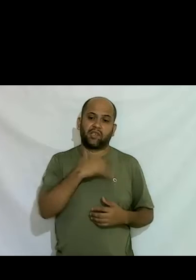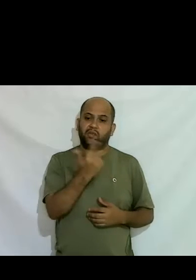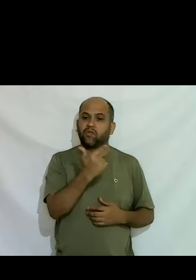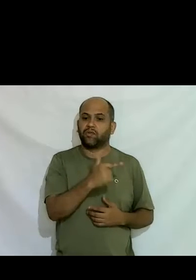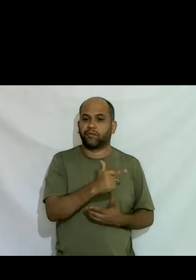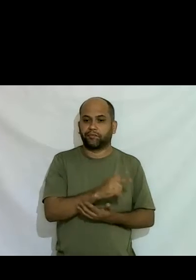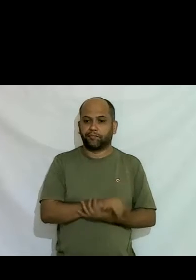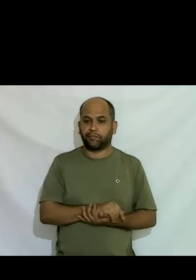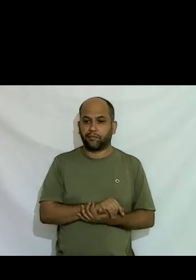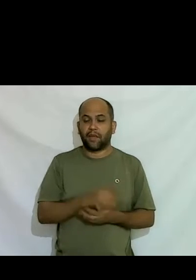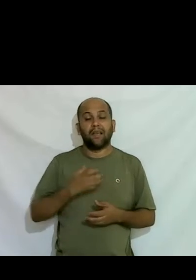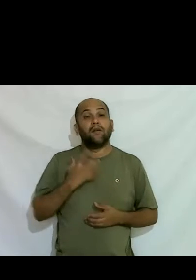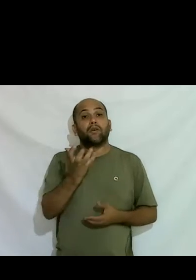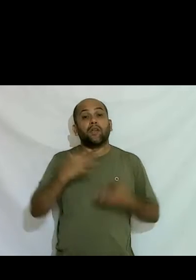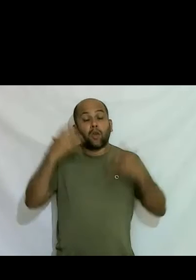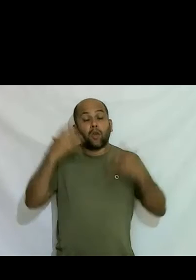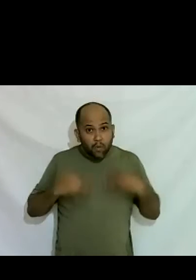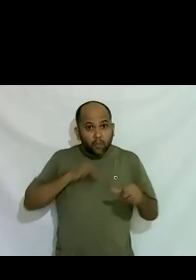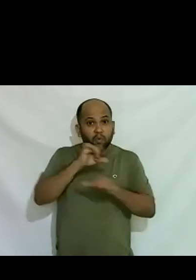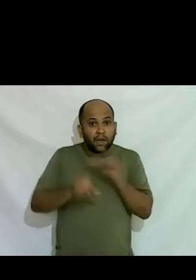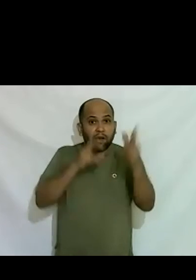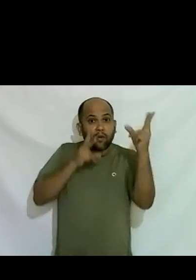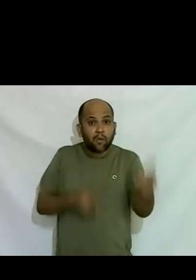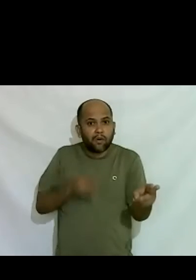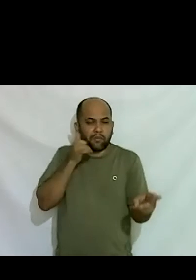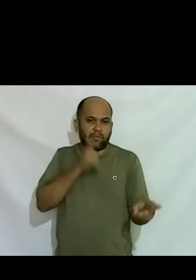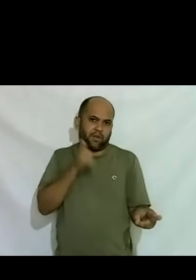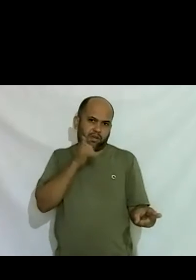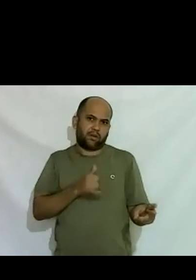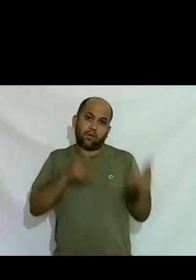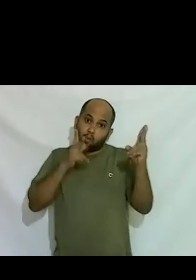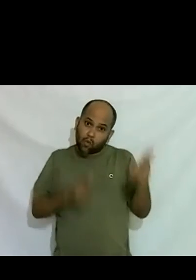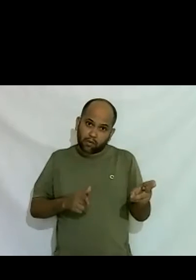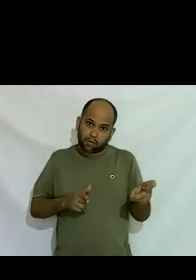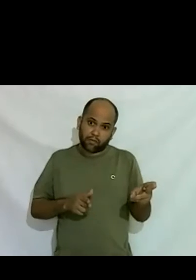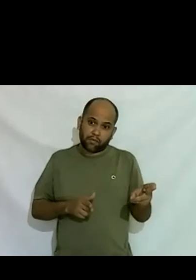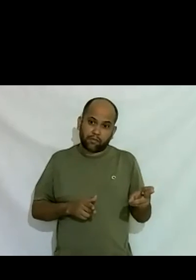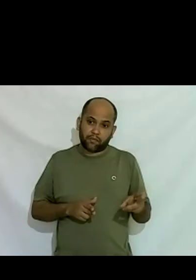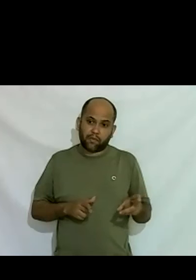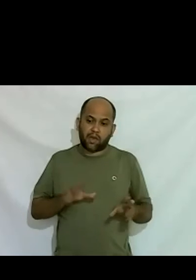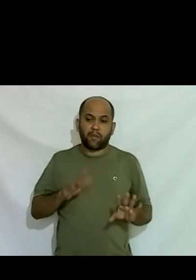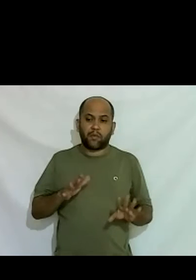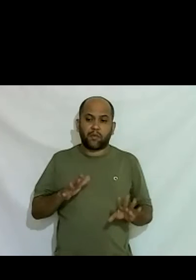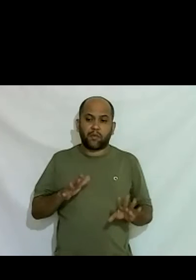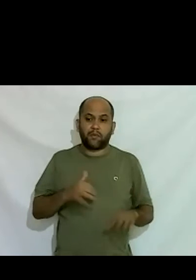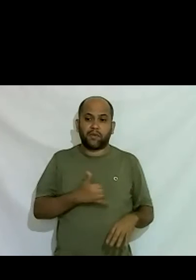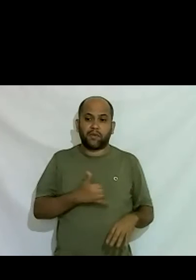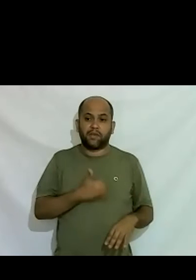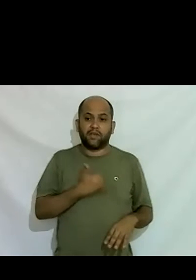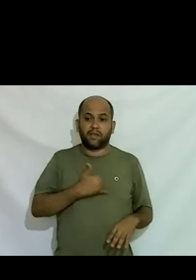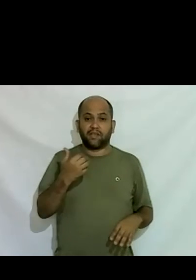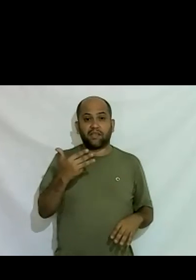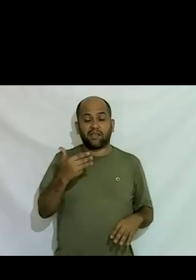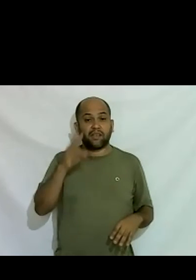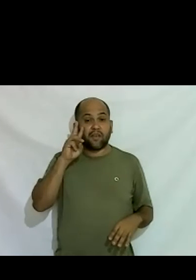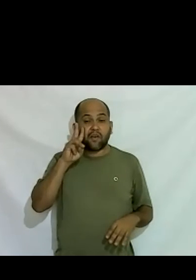eu queria que o meu corpo mudasse como o delas um dia com 13 anos eu vi uma travesti na